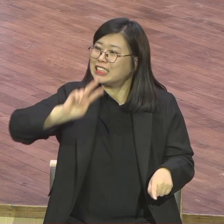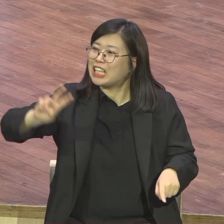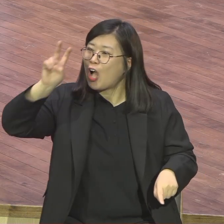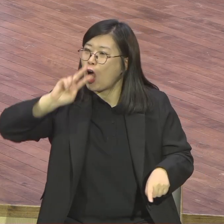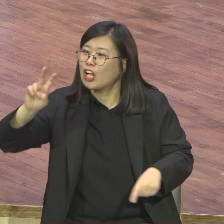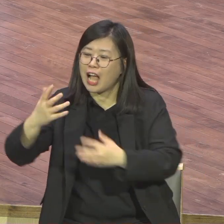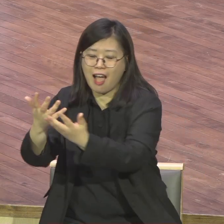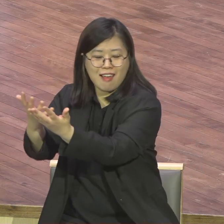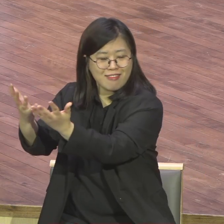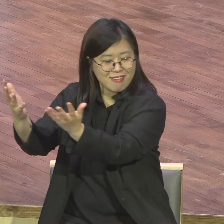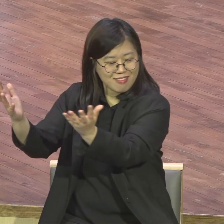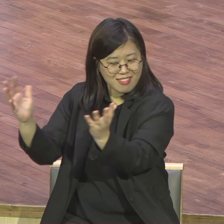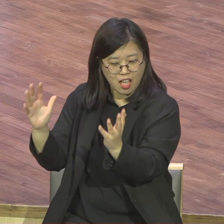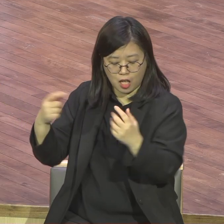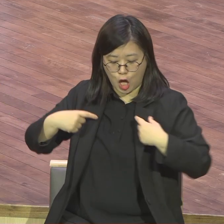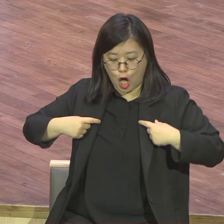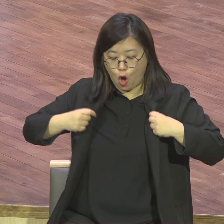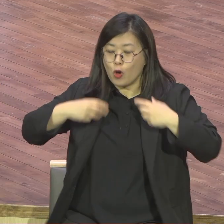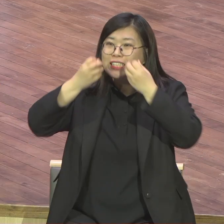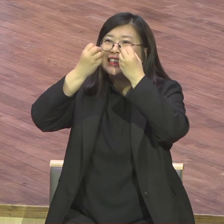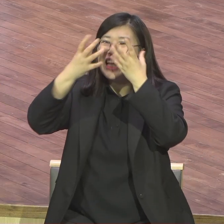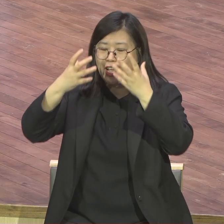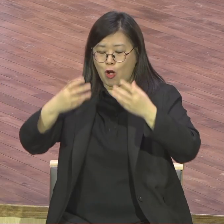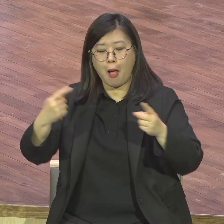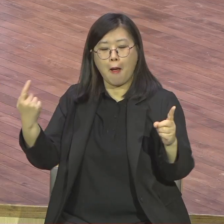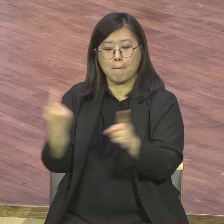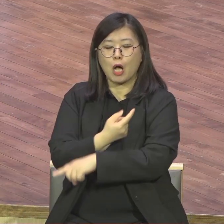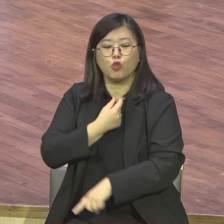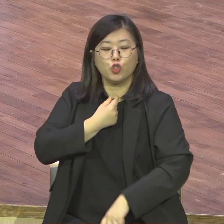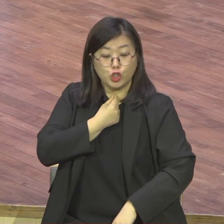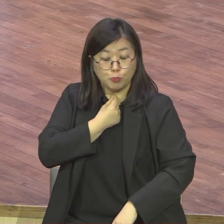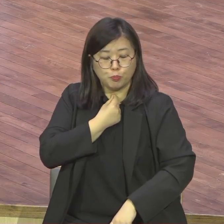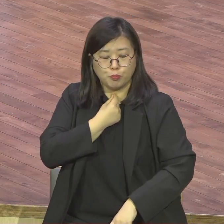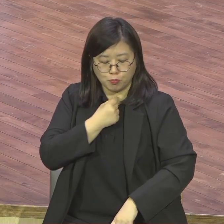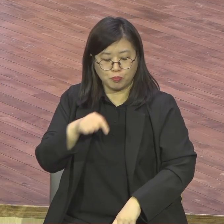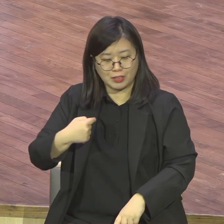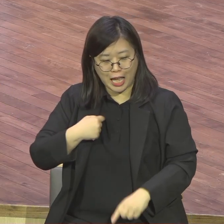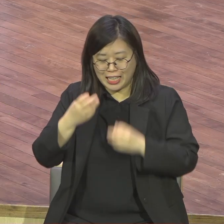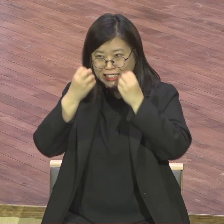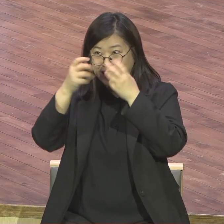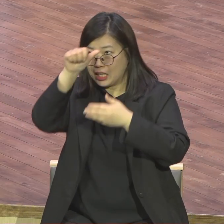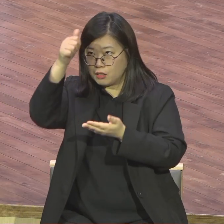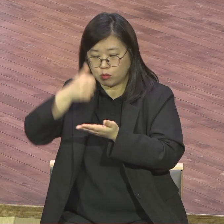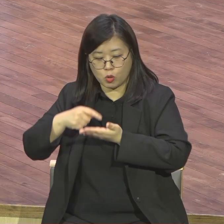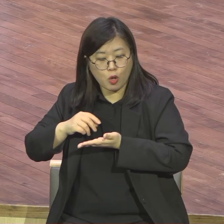아 안 된다고 허락받아야 된다고 허락 안 나오니까 못한 거요